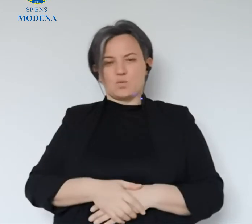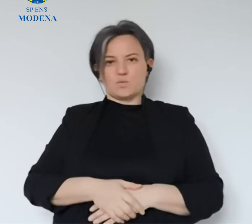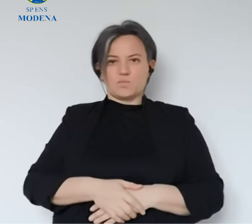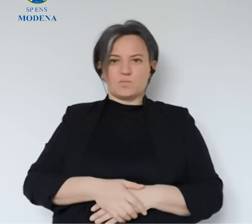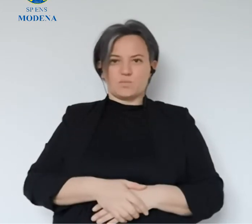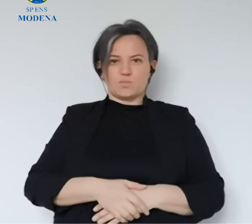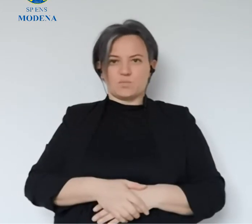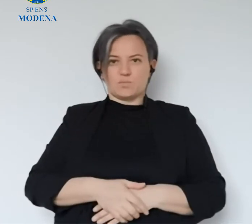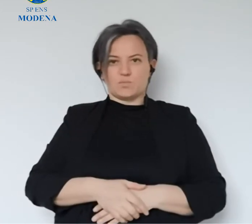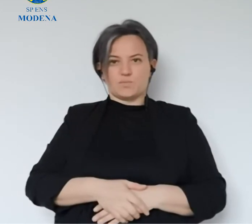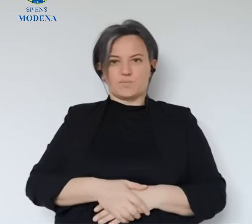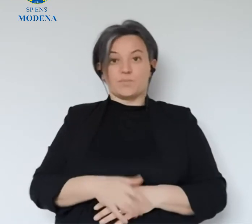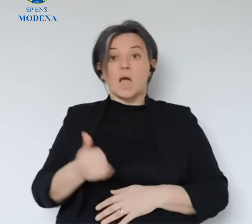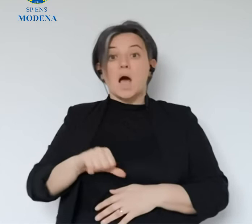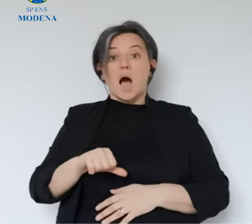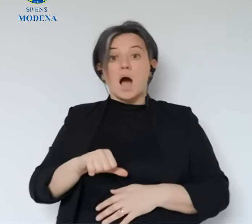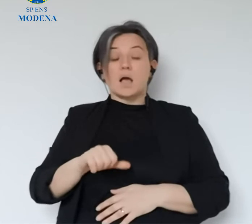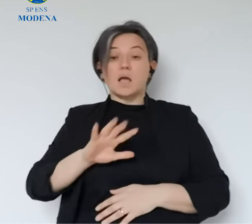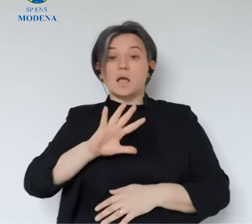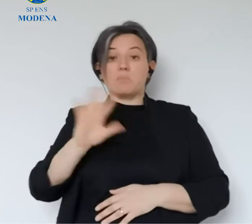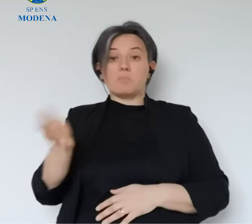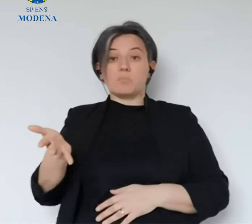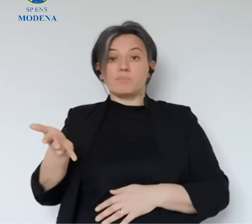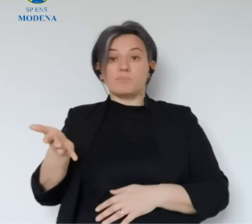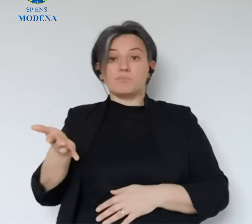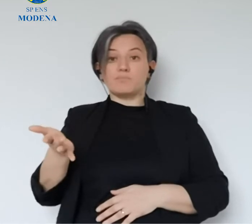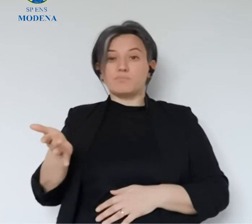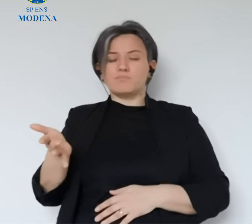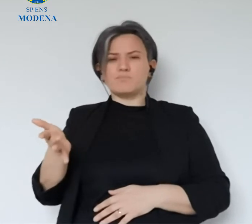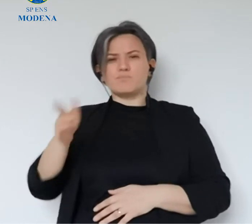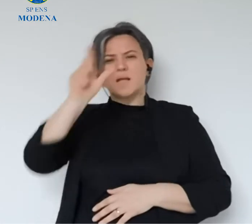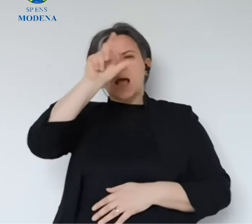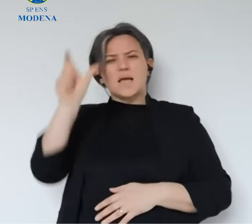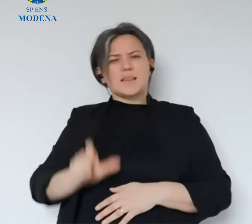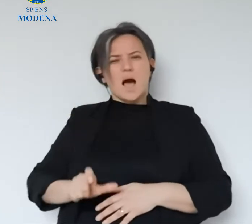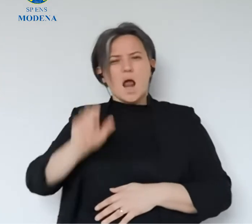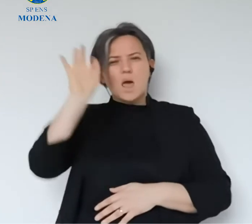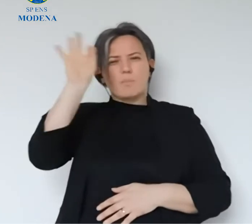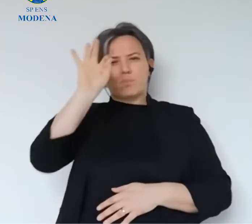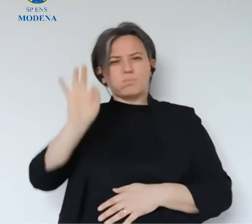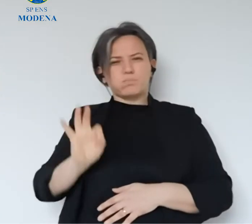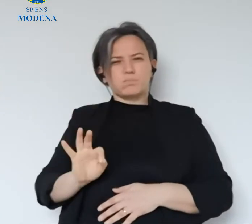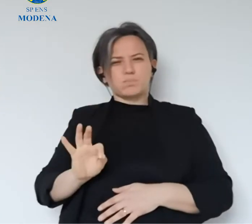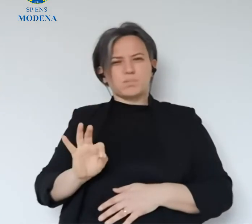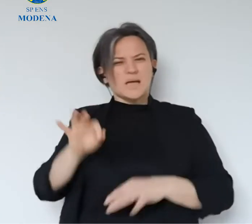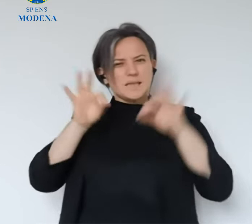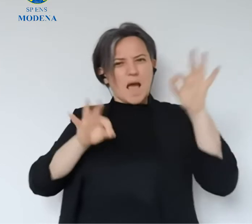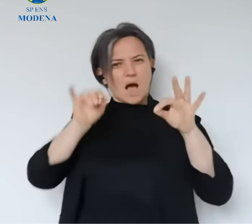un voucher che varrà appunto per la prossima stagione. C'è anche un piccolo